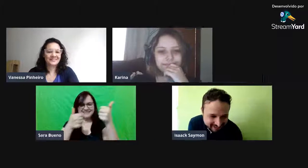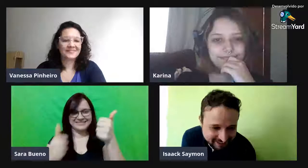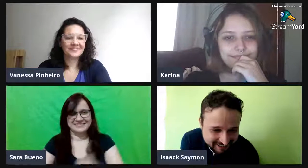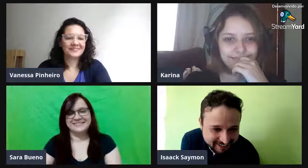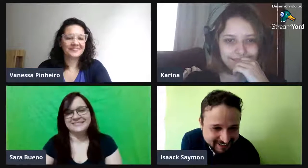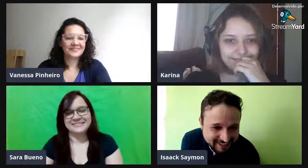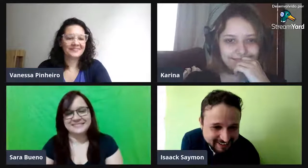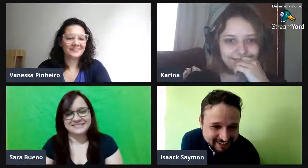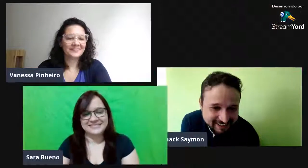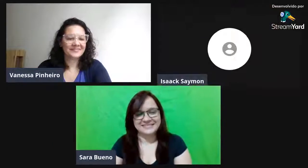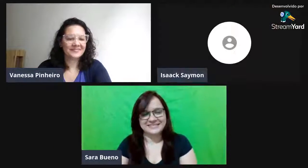Obrigado.